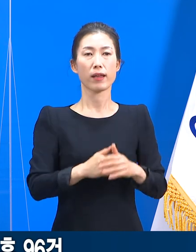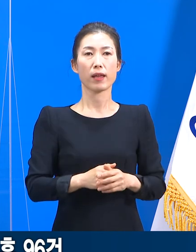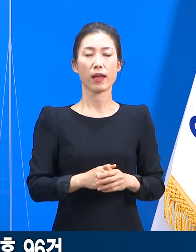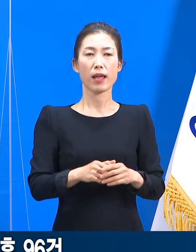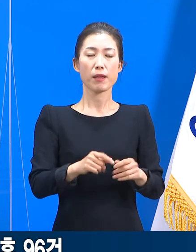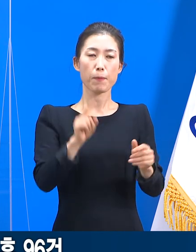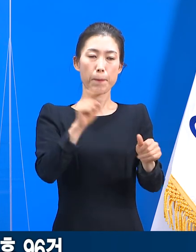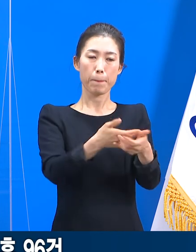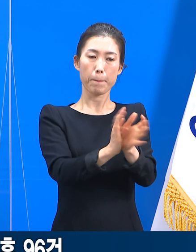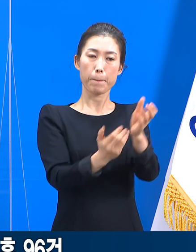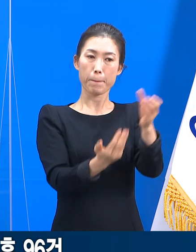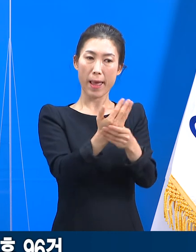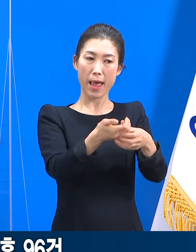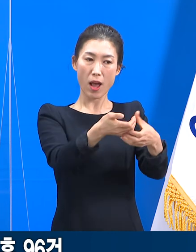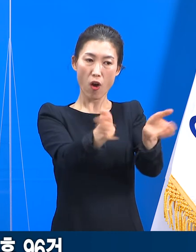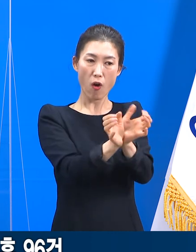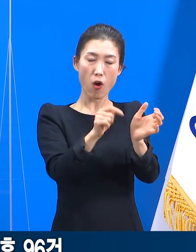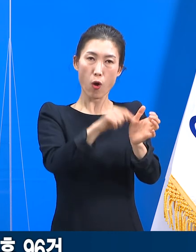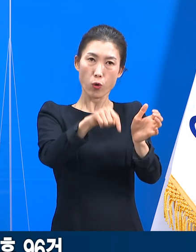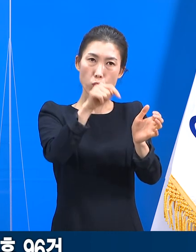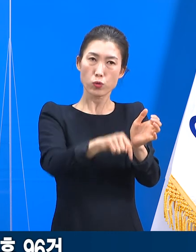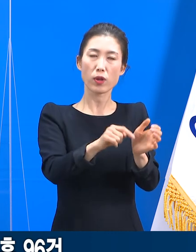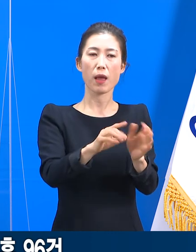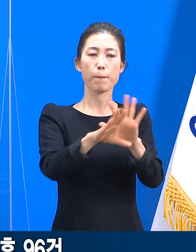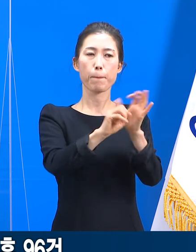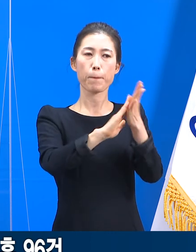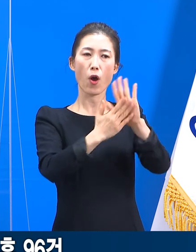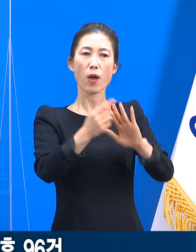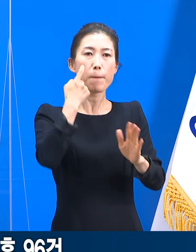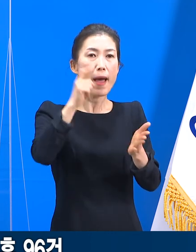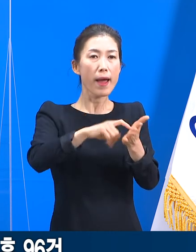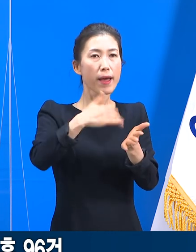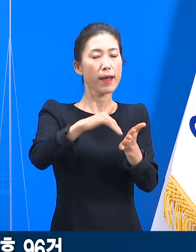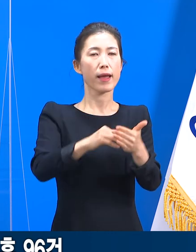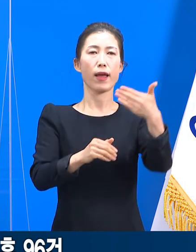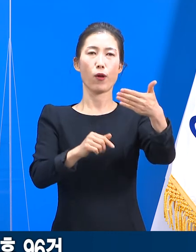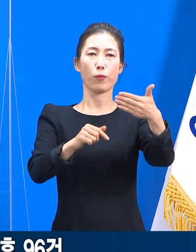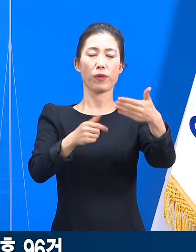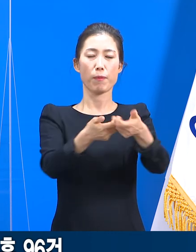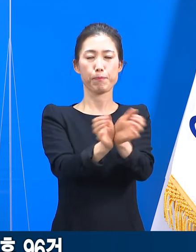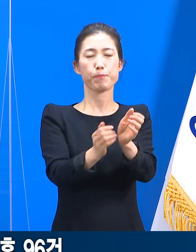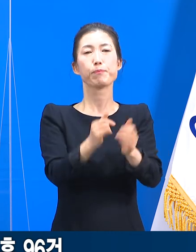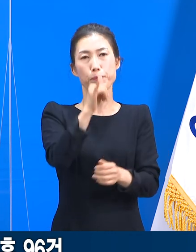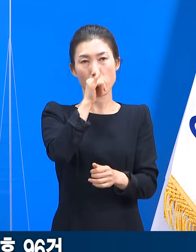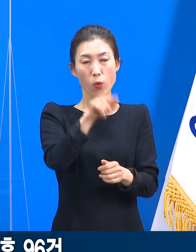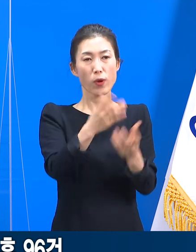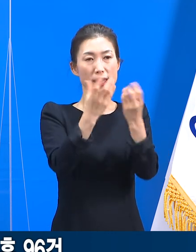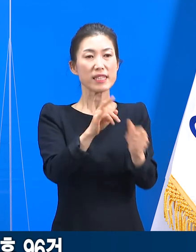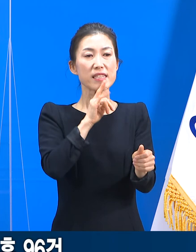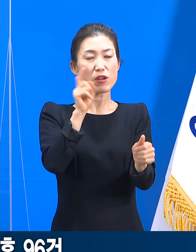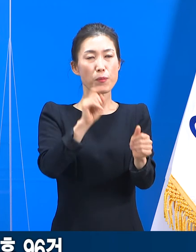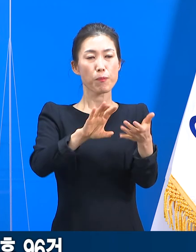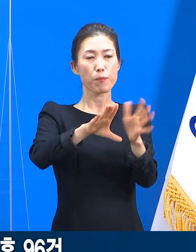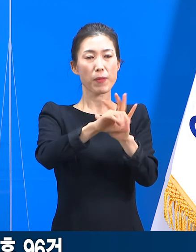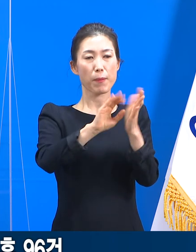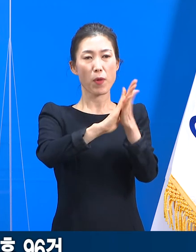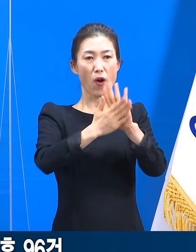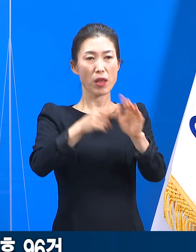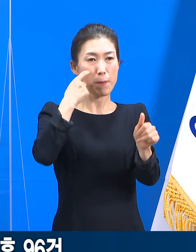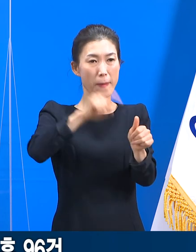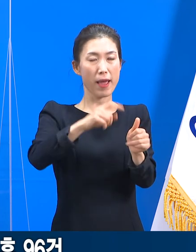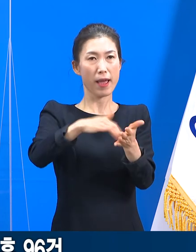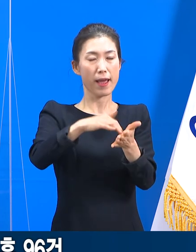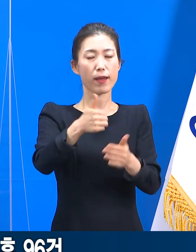클러스터 중 변이주가 확인된 클러스터는 지금까지 총 9개였고, 사례 숫자로는 51명입니다.